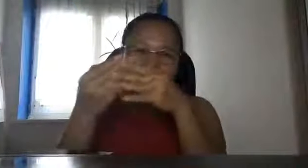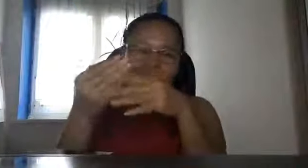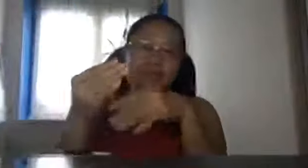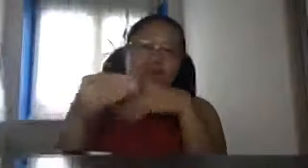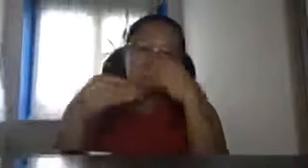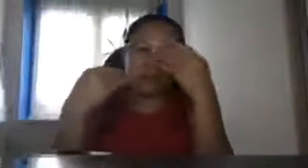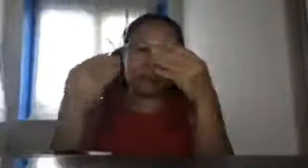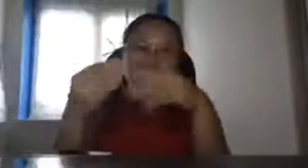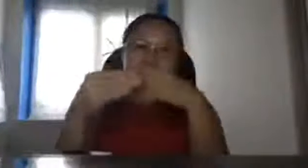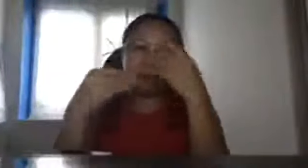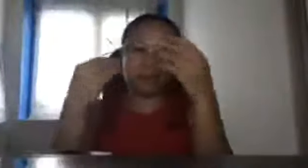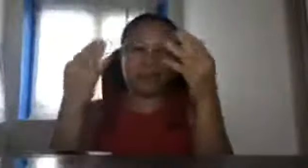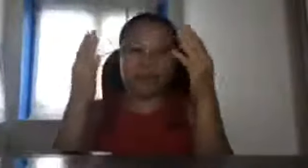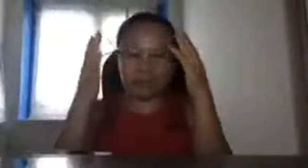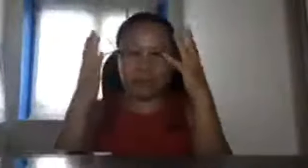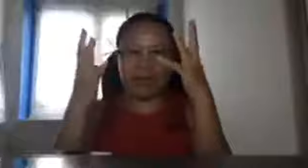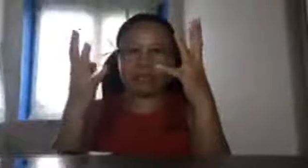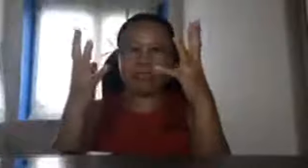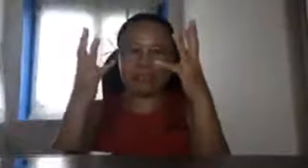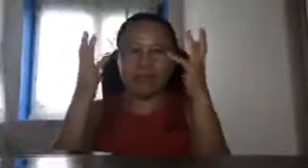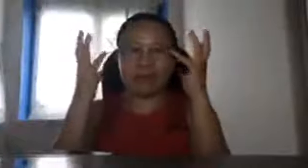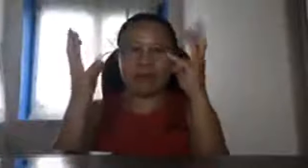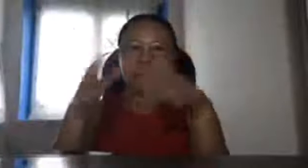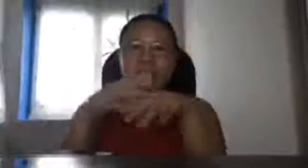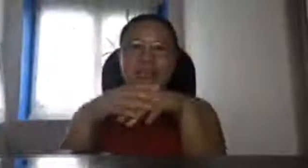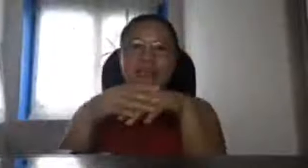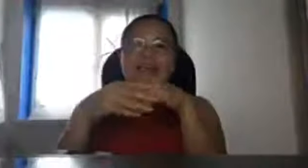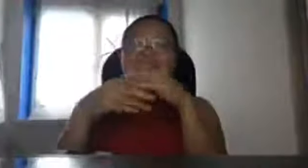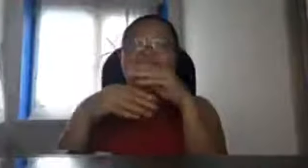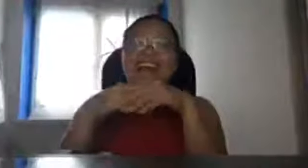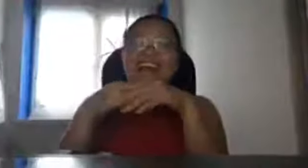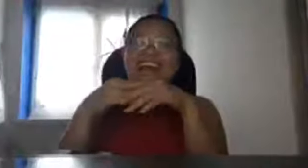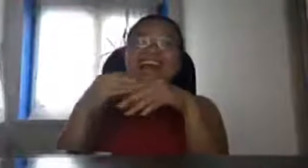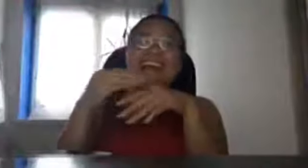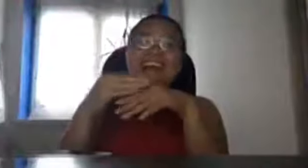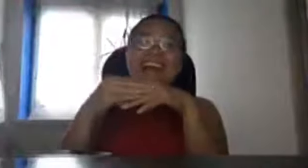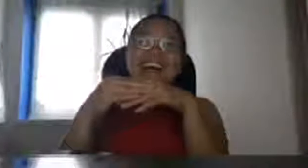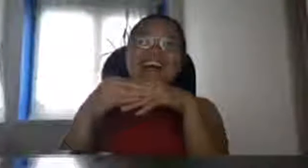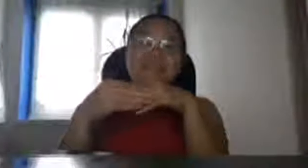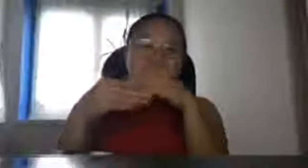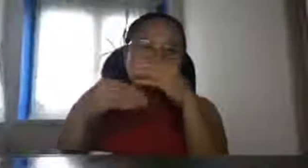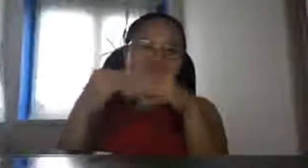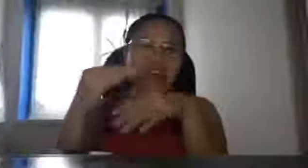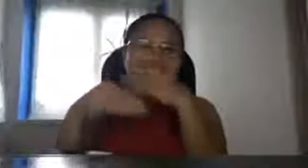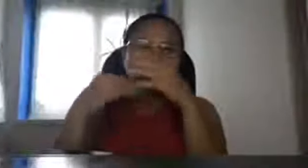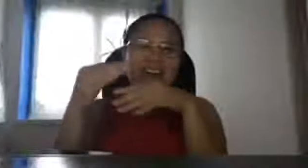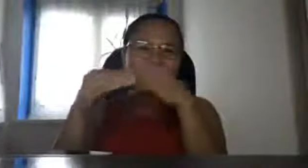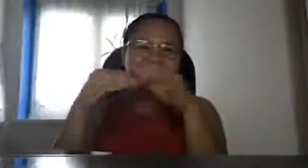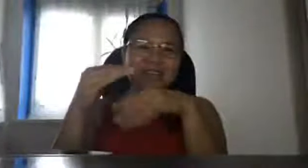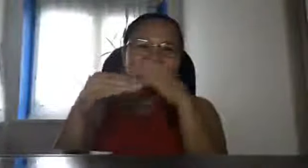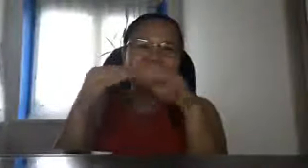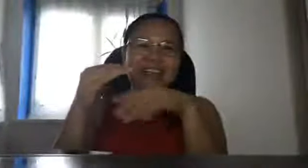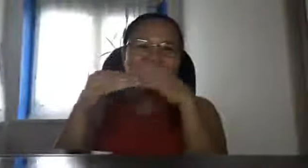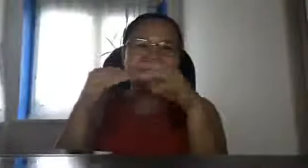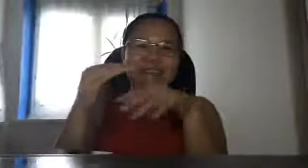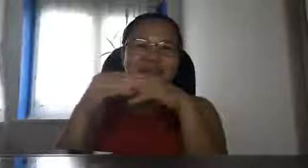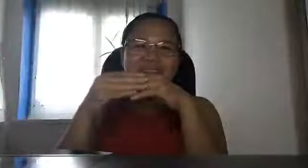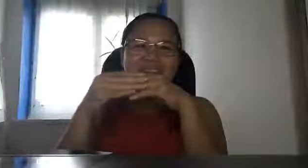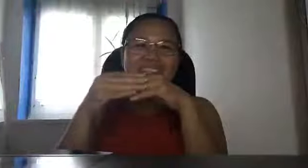mayroon naman po akong advance na otak forward forward lang move on lang ng move on